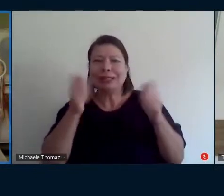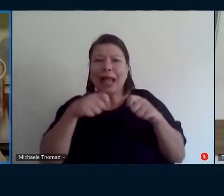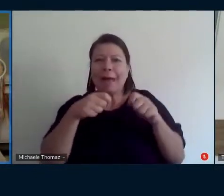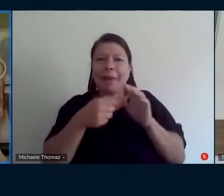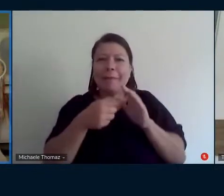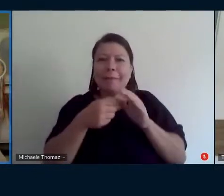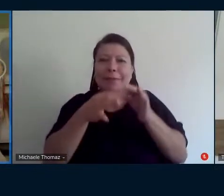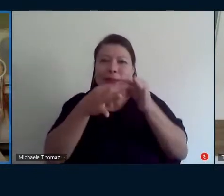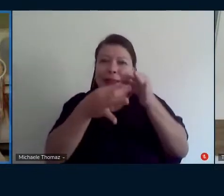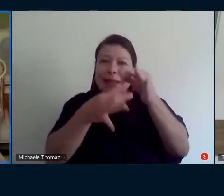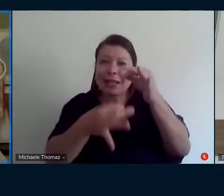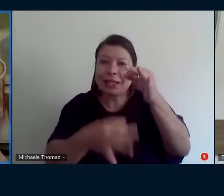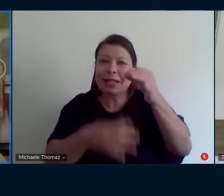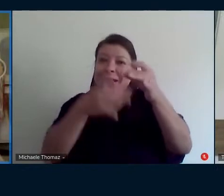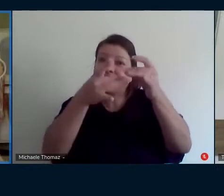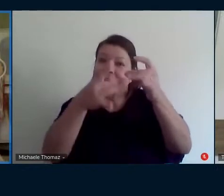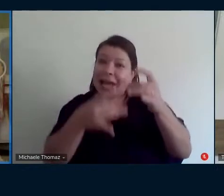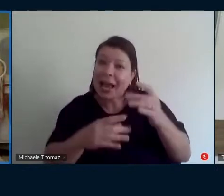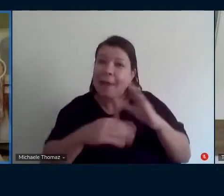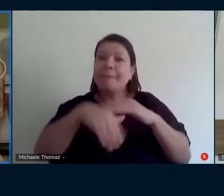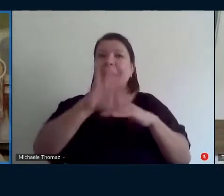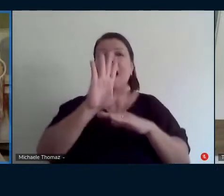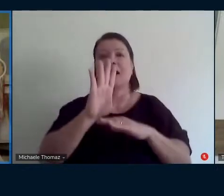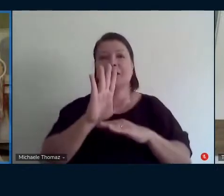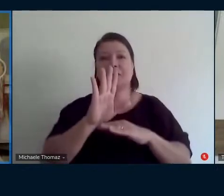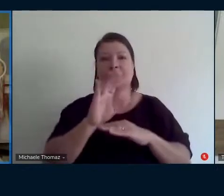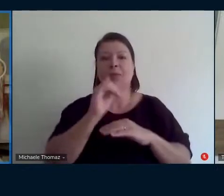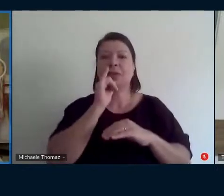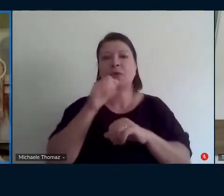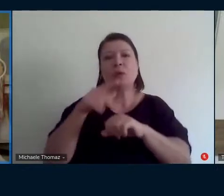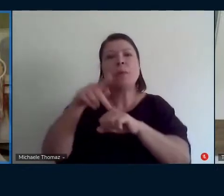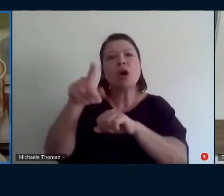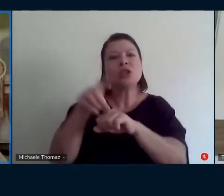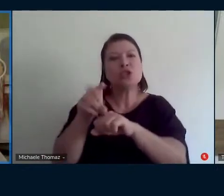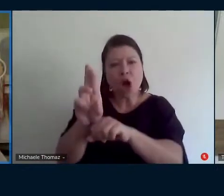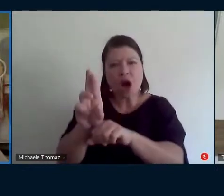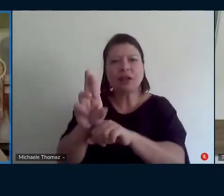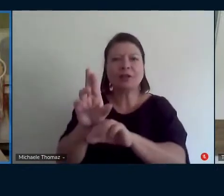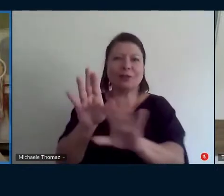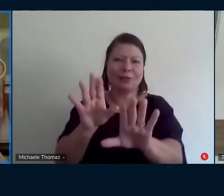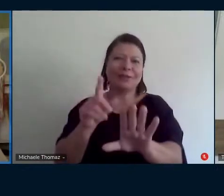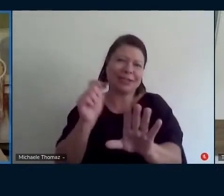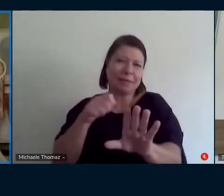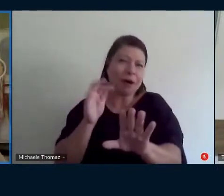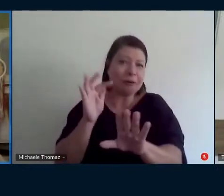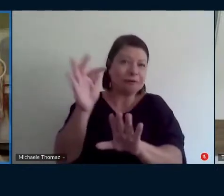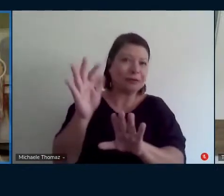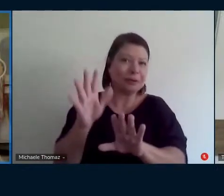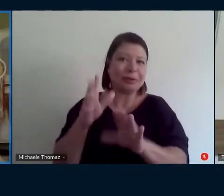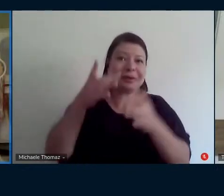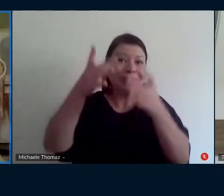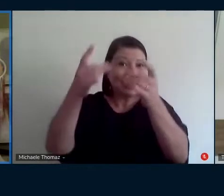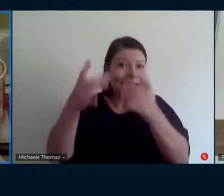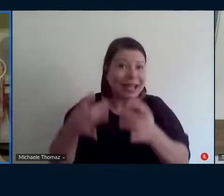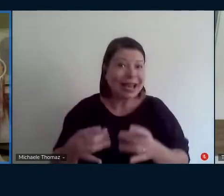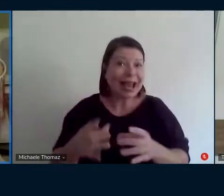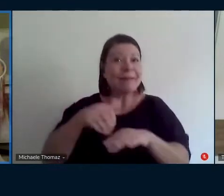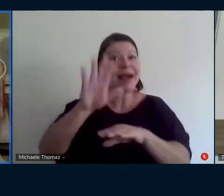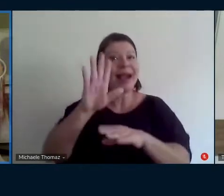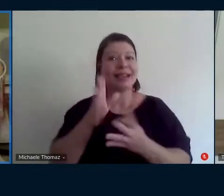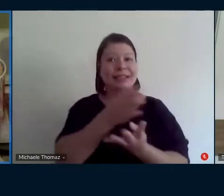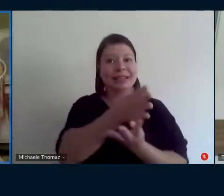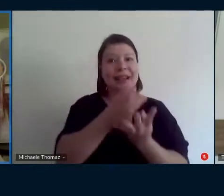esse detalhe do pós-doc tem tanta coisa legal que pode depender dessa sua